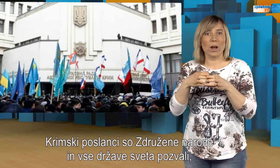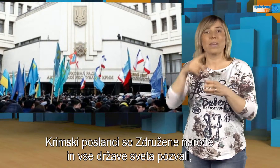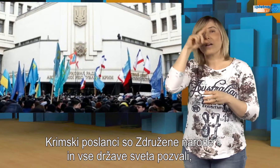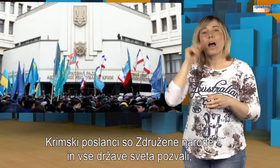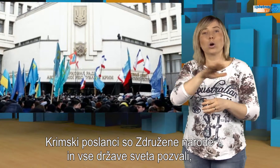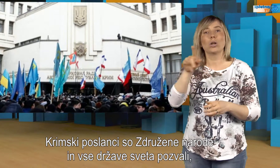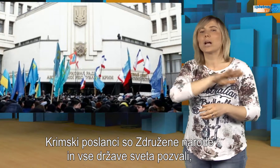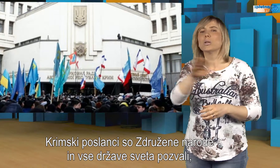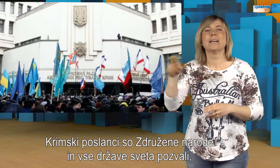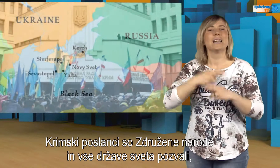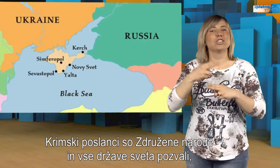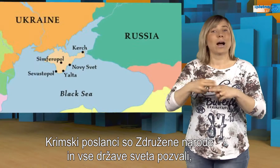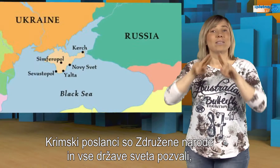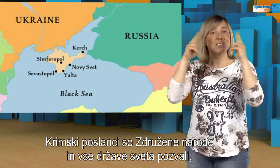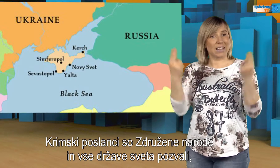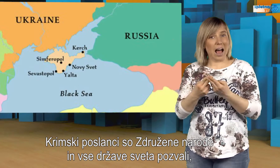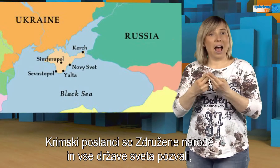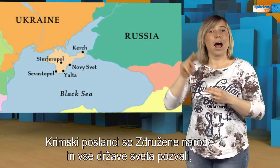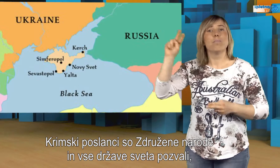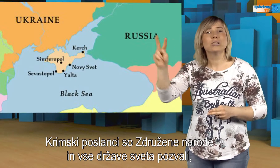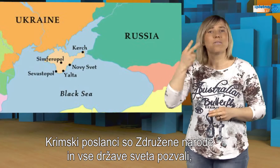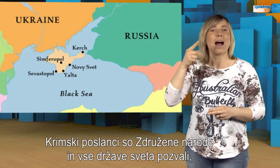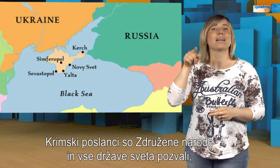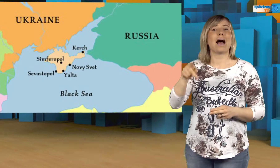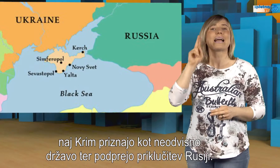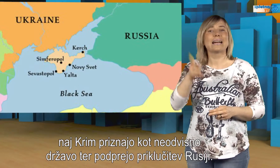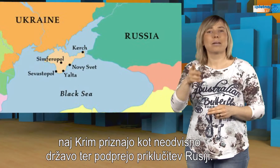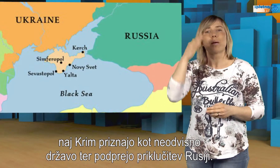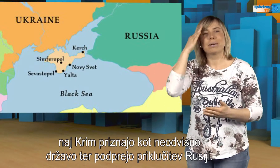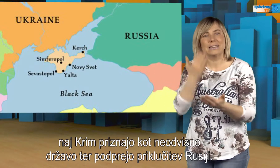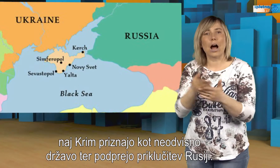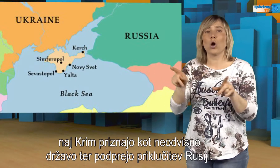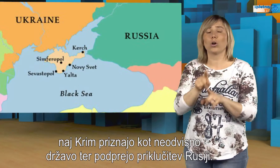sveta pozvali, na je Krim priznajo kot neodvisno državo ter podprejo priključitev v Rusiji.